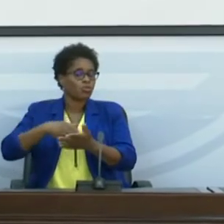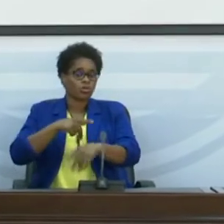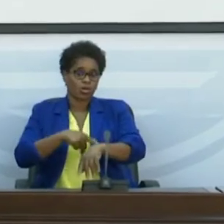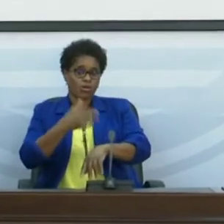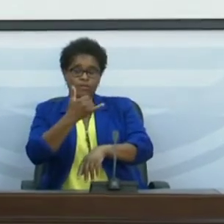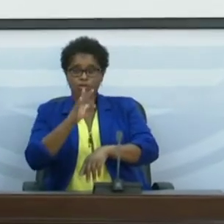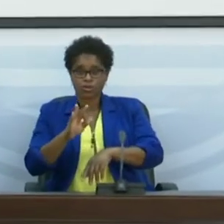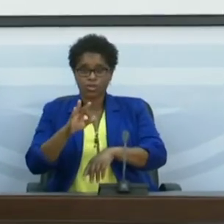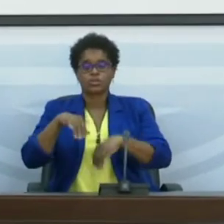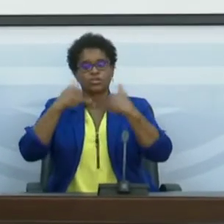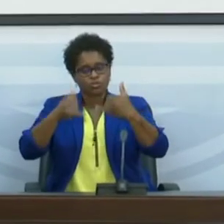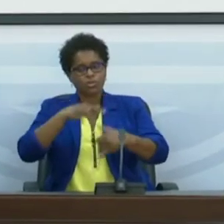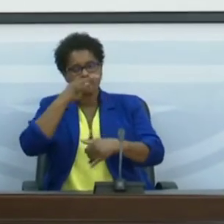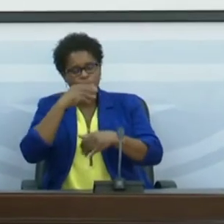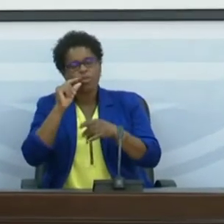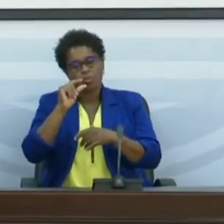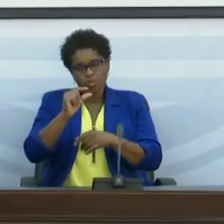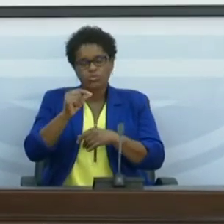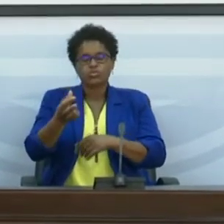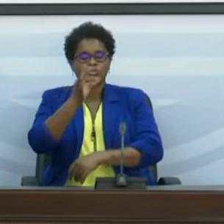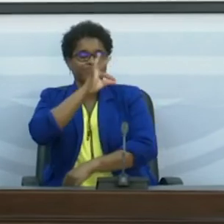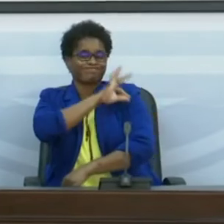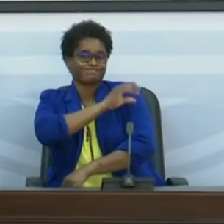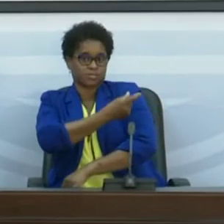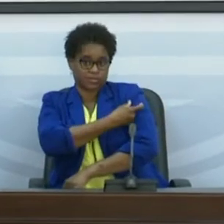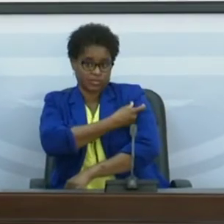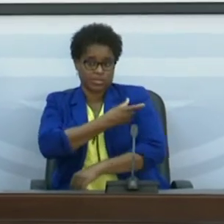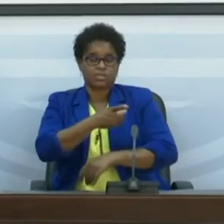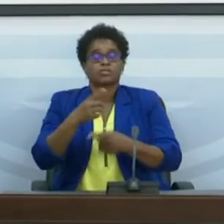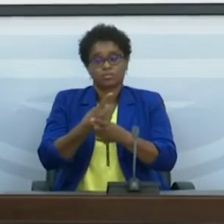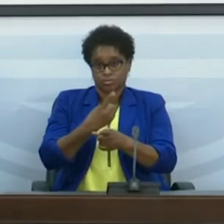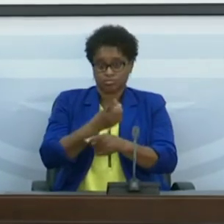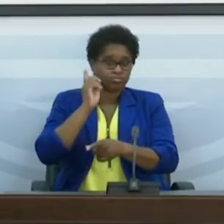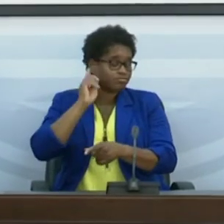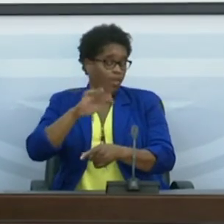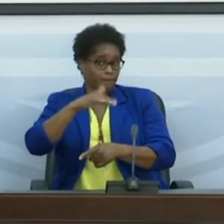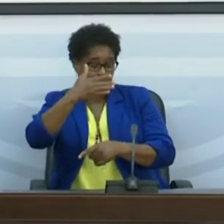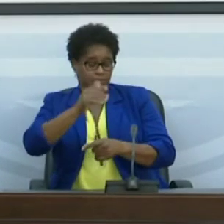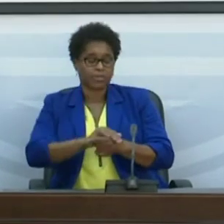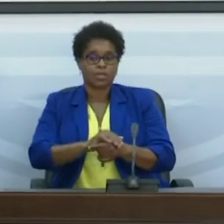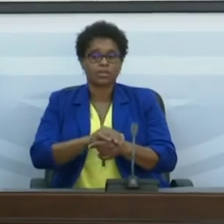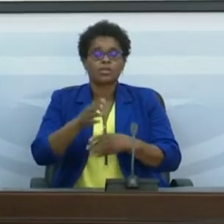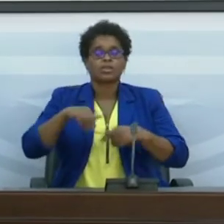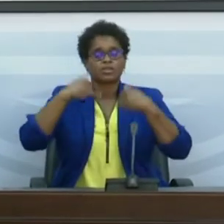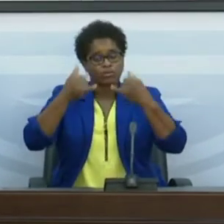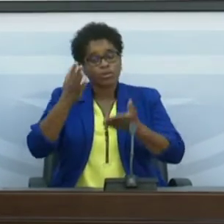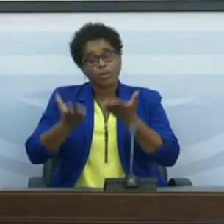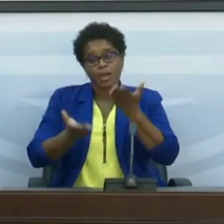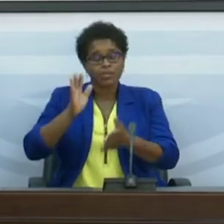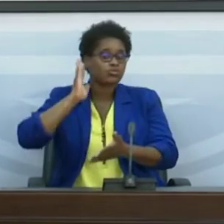falar um bocadinho sobre a vacinação, que é algo prioritário, e por fim fazer o balanço dos últimos 14 dias.